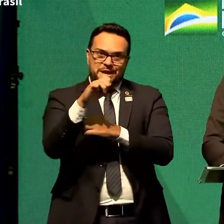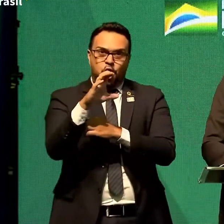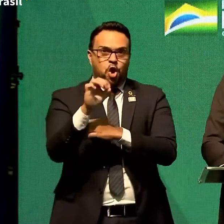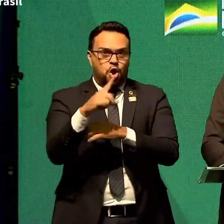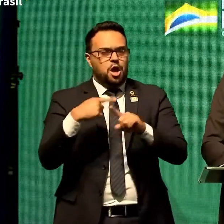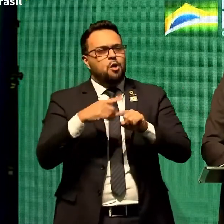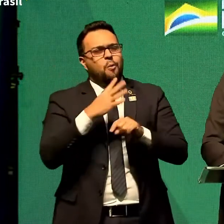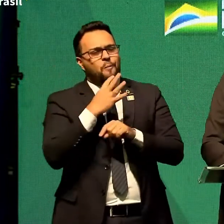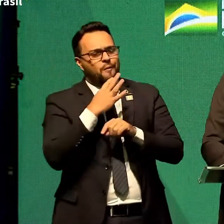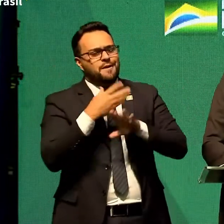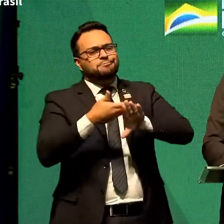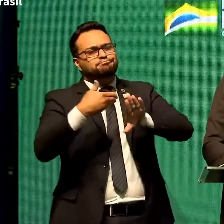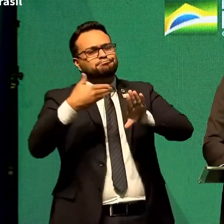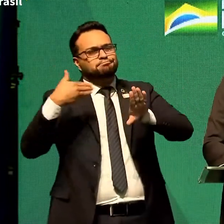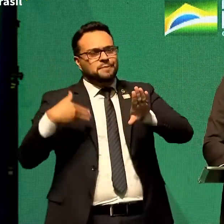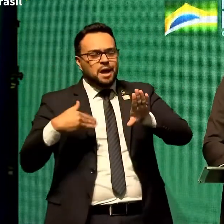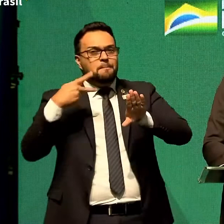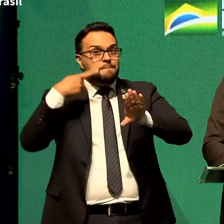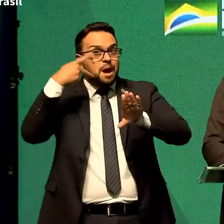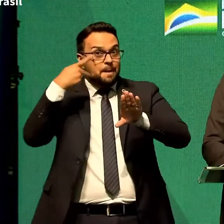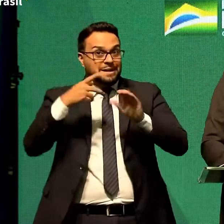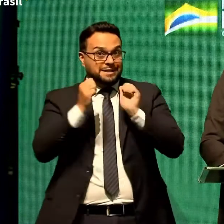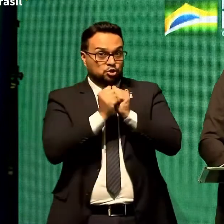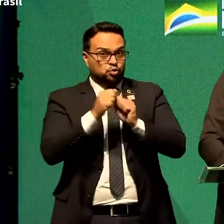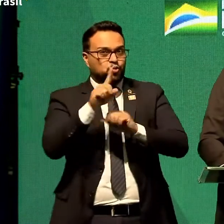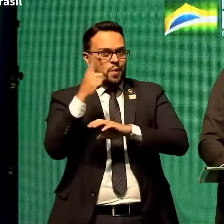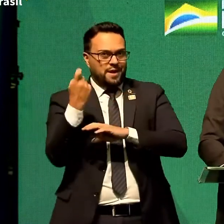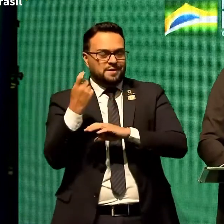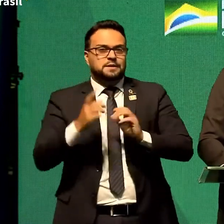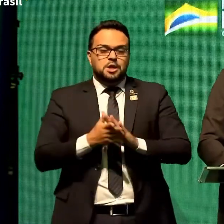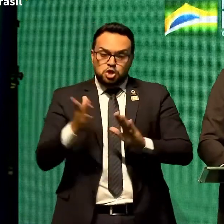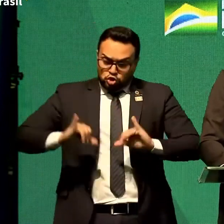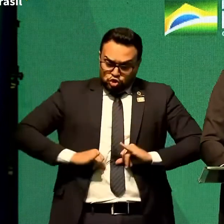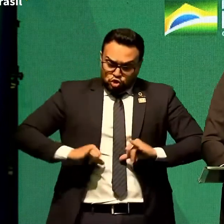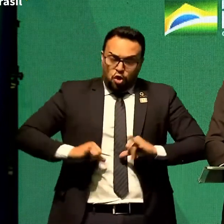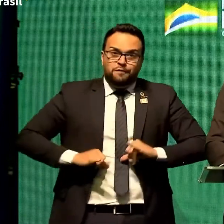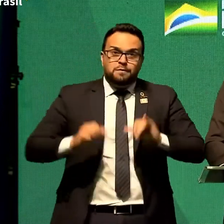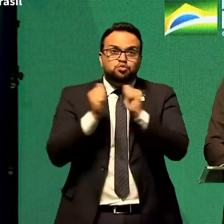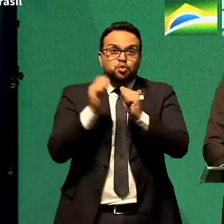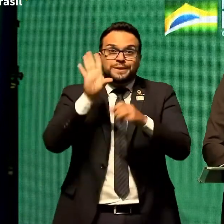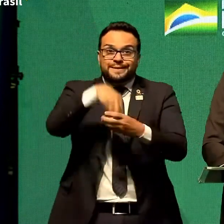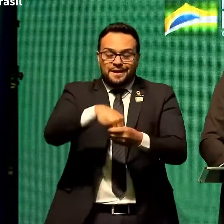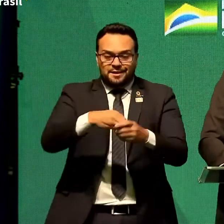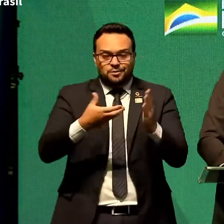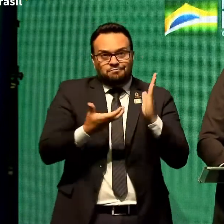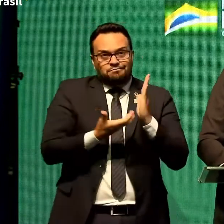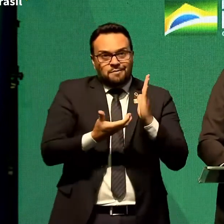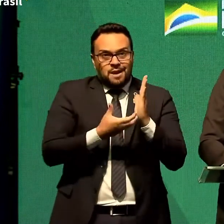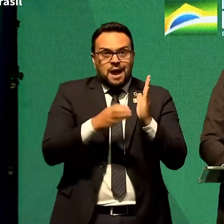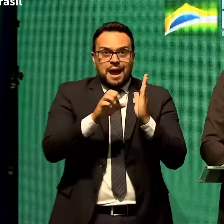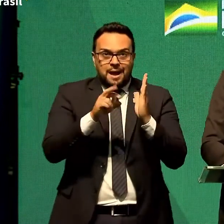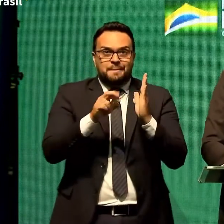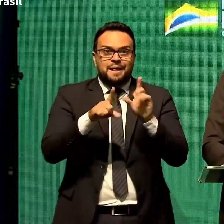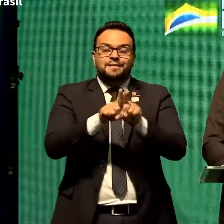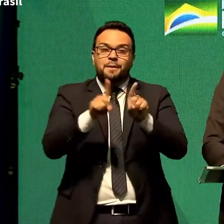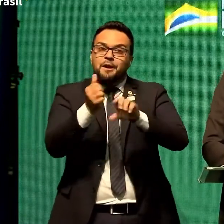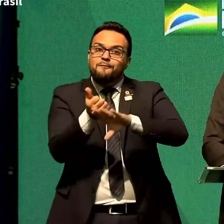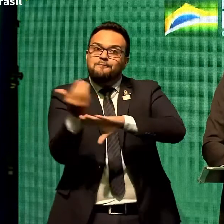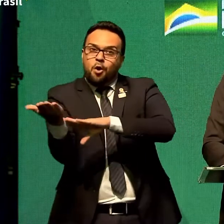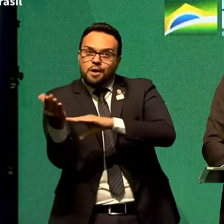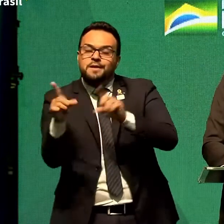algum tempo, parlamentar comigo, sofremos juntos injustiças dentro da Câmara e fora da Câmara também,